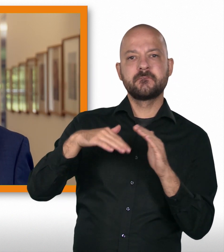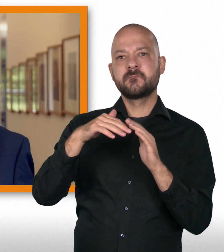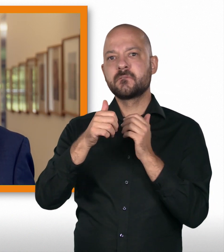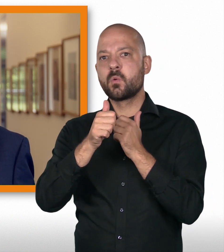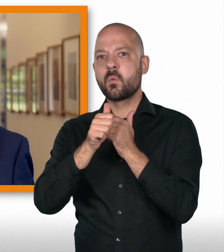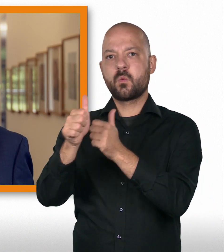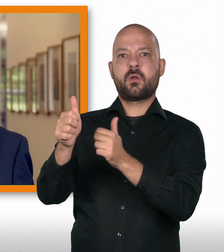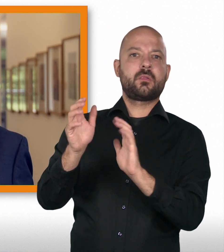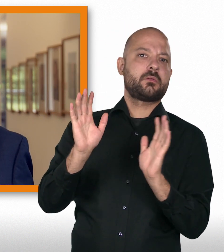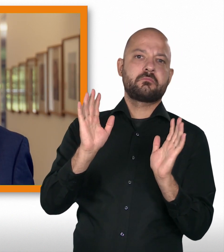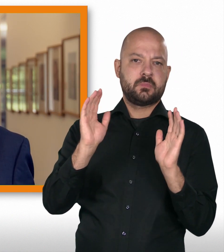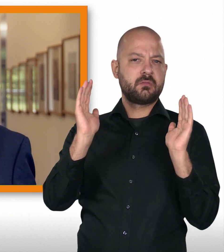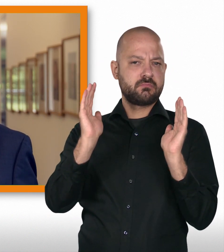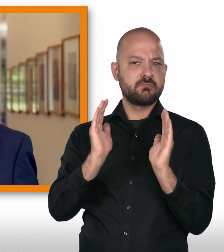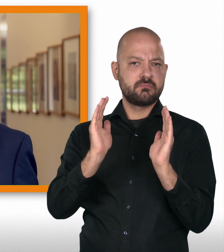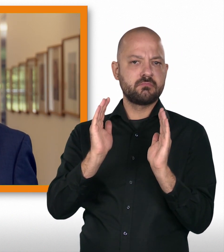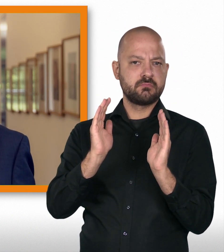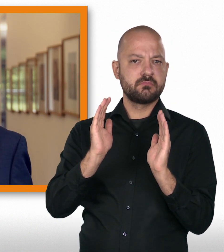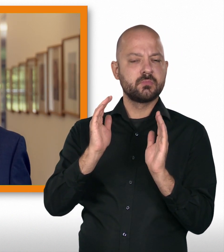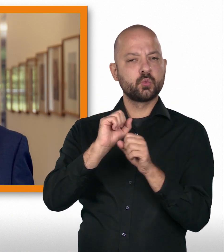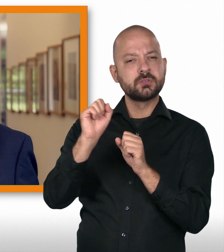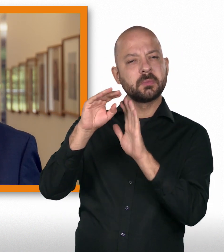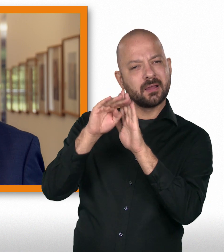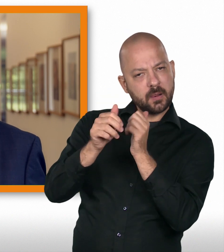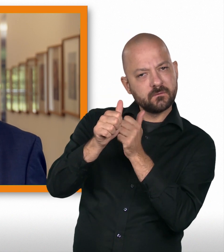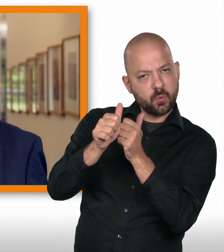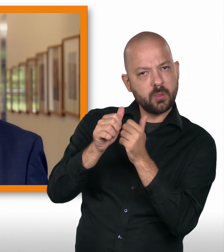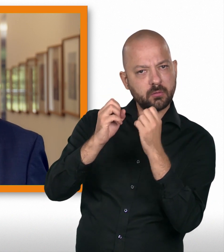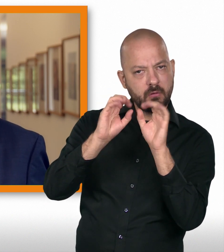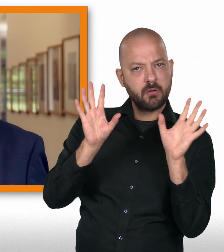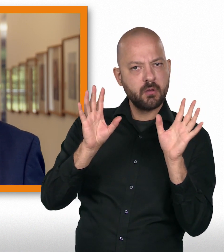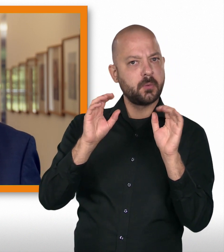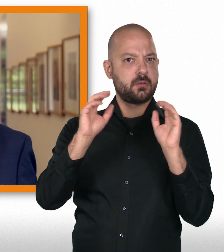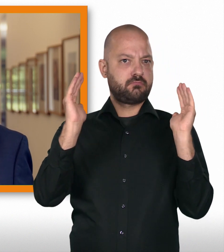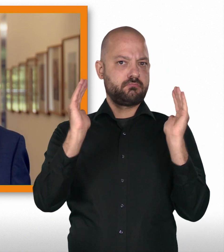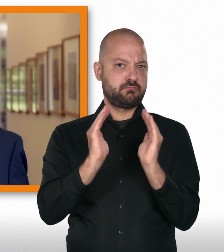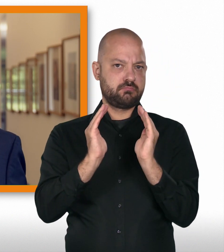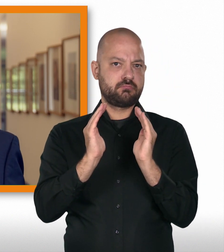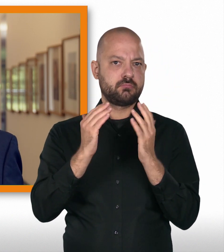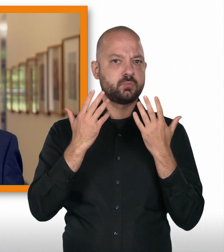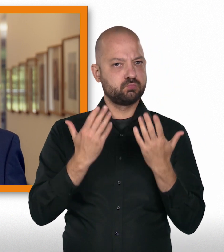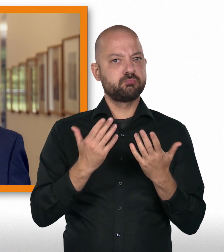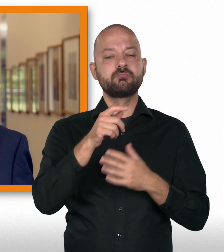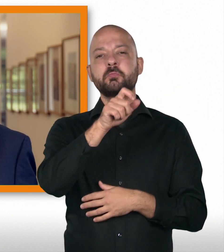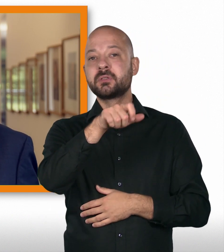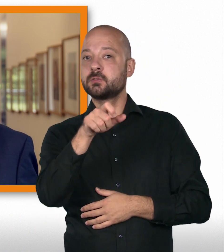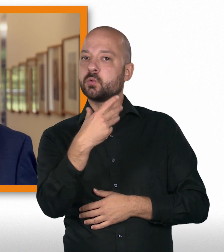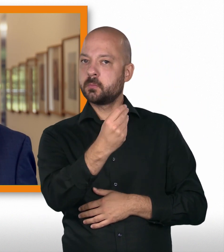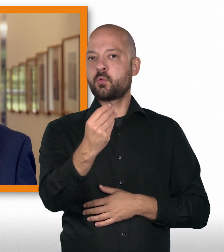eingeschränkt unterworfen ist, aber sich trotzdem an die Regeln halten muss. Die diplomatische Immunität kommt nur Personen